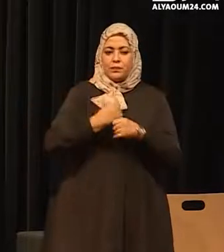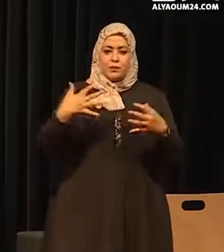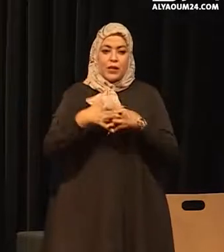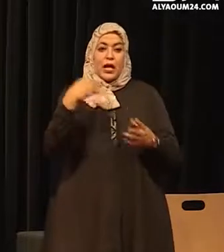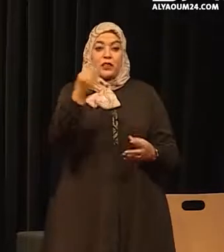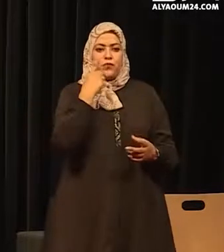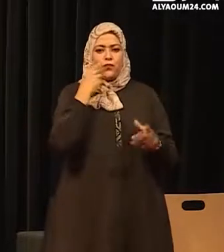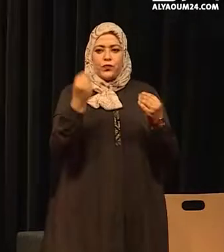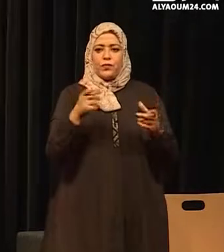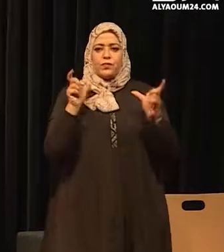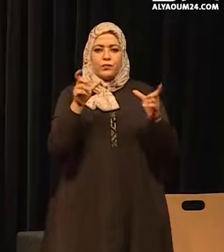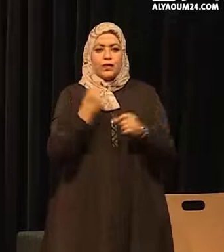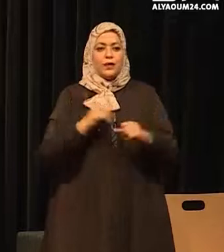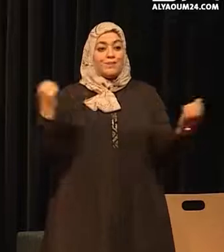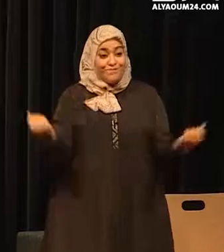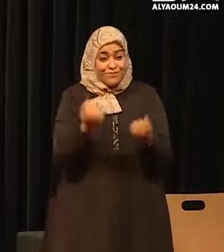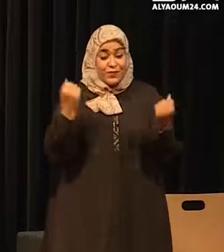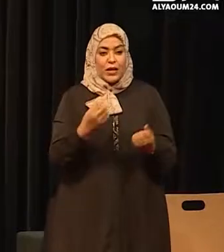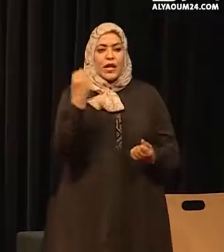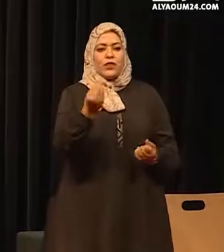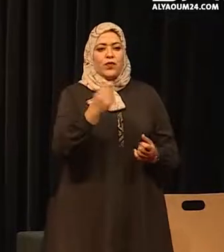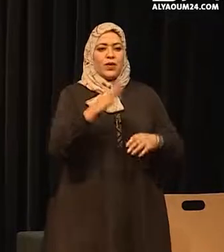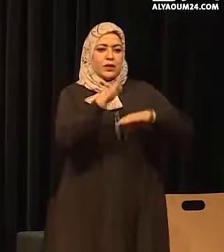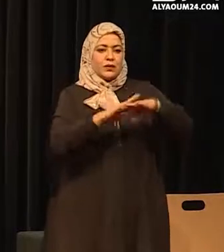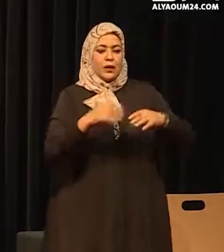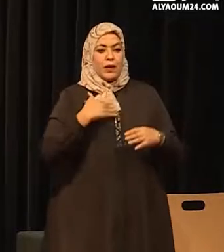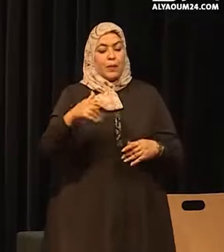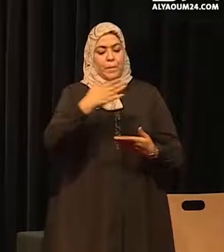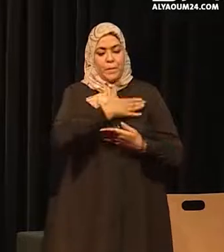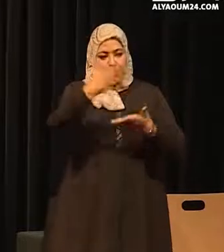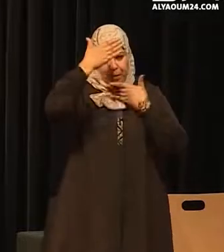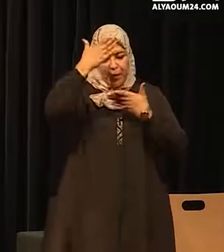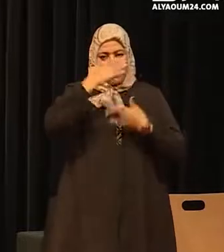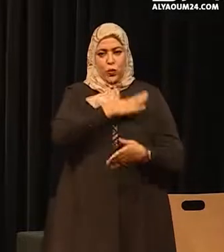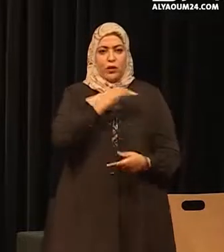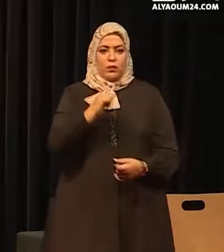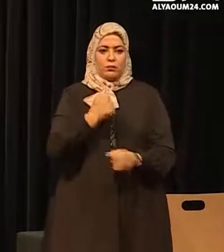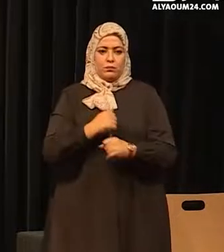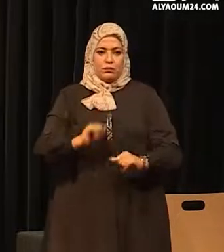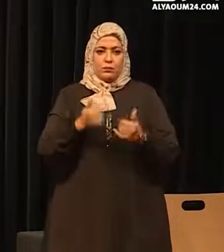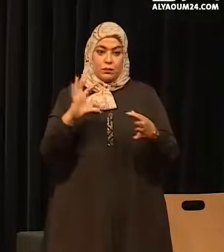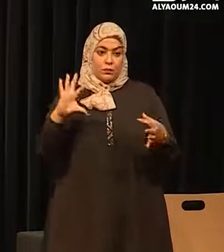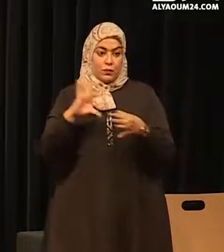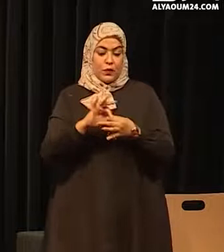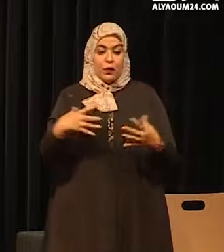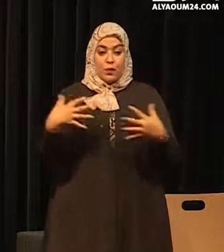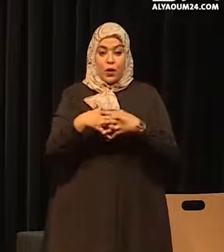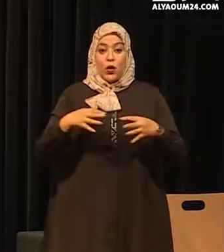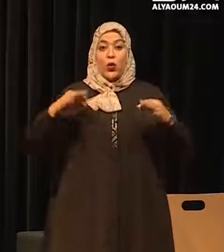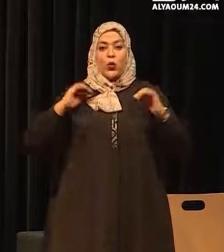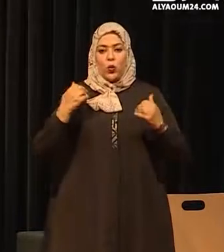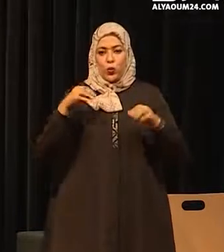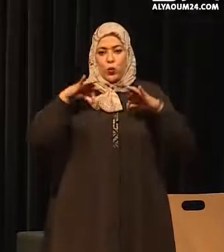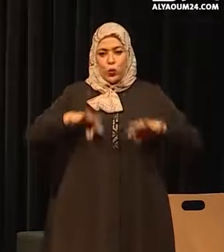الطفل لكل ما يحص النهوض بأوضاع الطفولة وحمايتها في بلادنا كما يتوافق انخراط وزارة التضامن